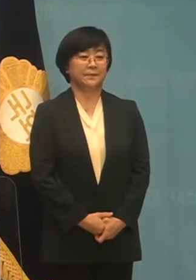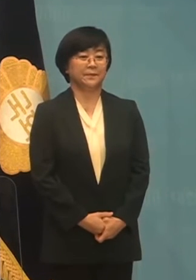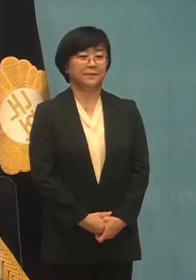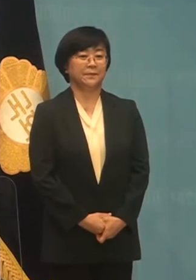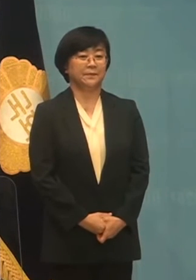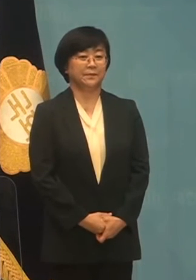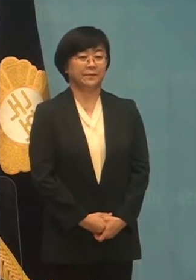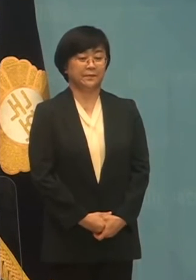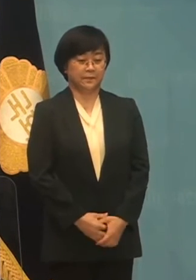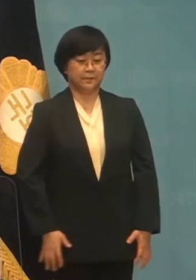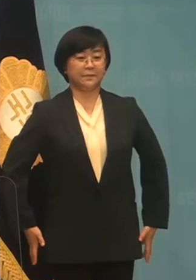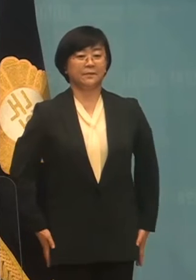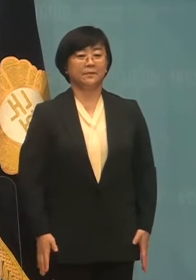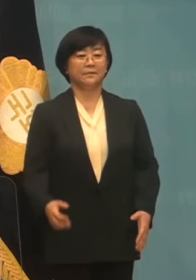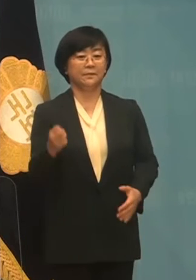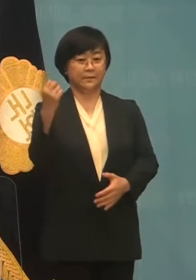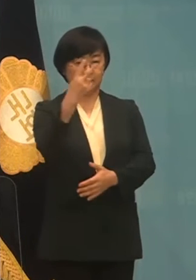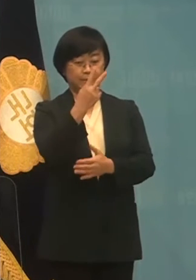다시 하겠습니다.